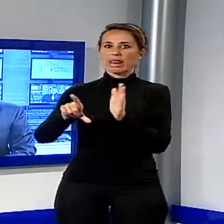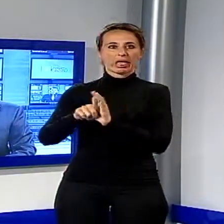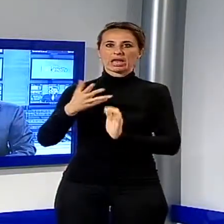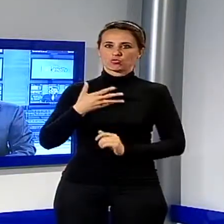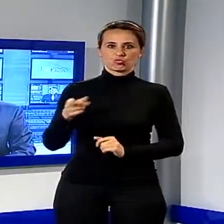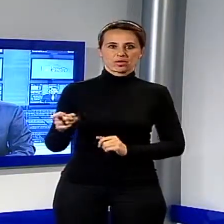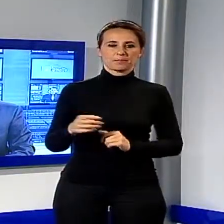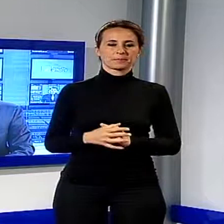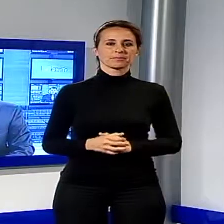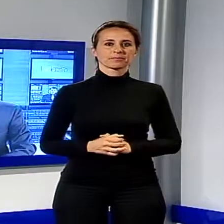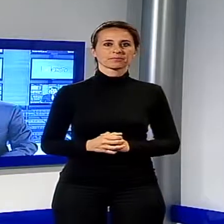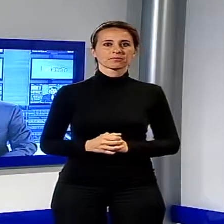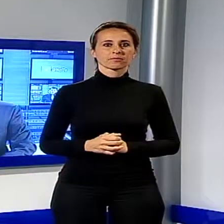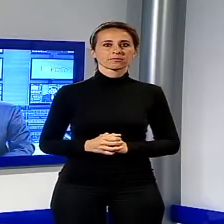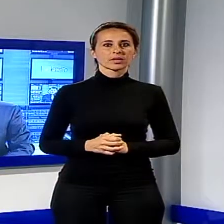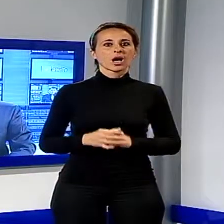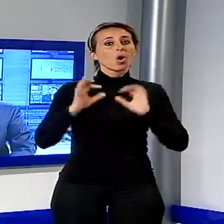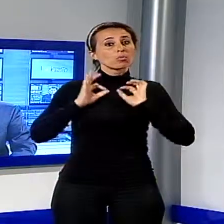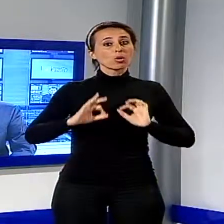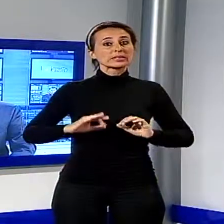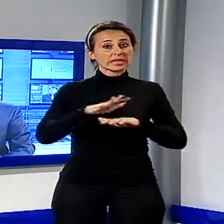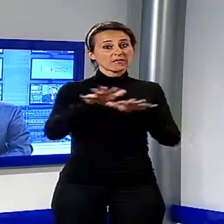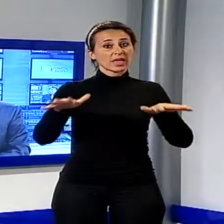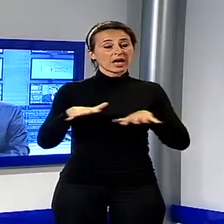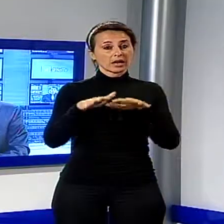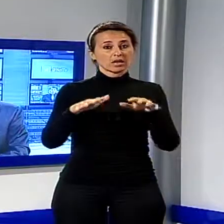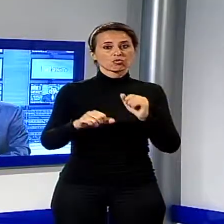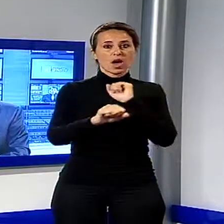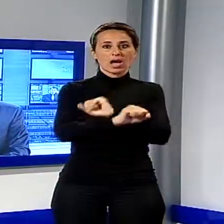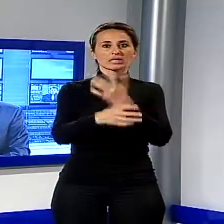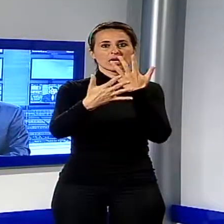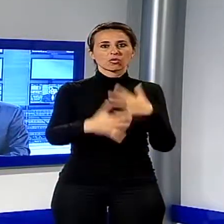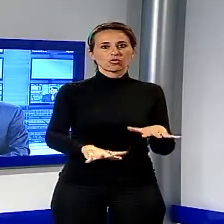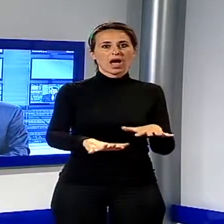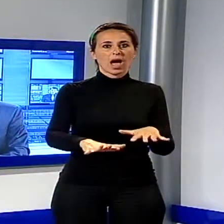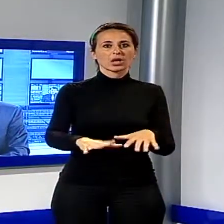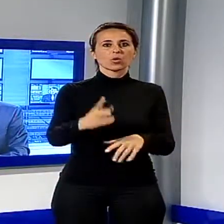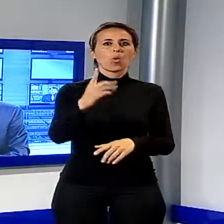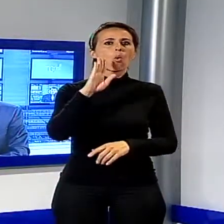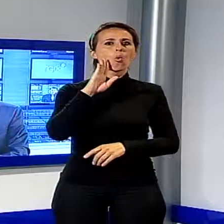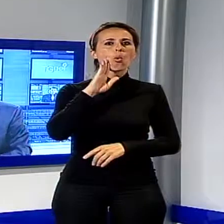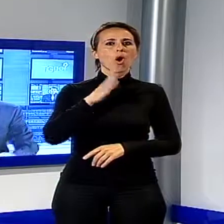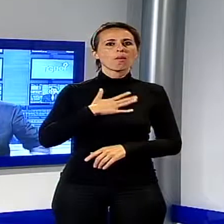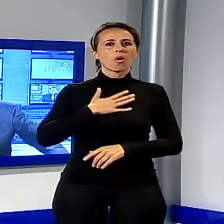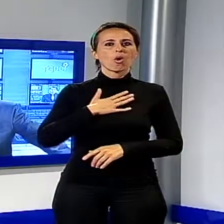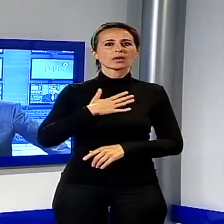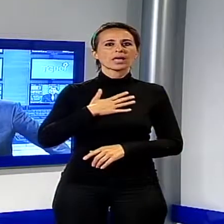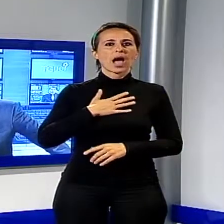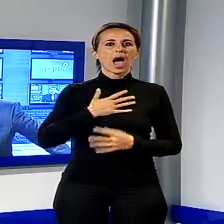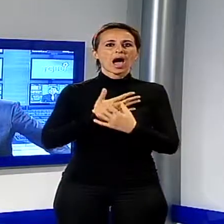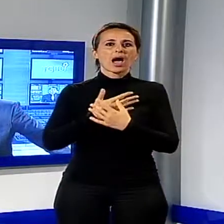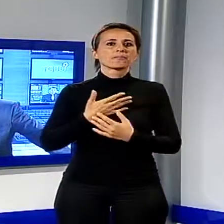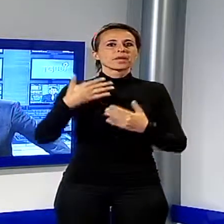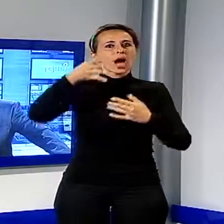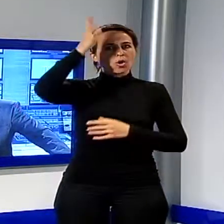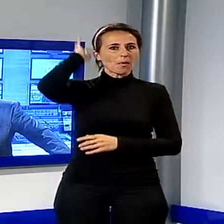Ancora la cronaca, la polizia di Viareggio è arrestato un uomo rumeno di 41 anni, Giccian Copalea, che nel corso di una